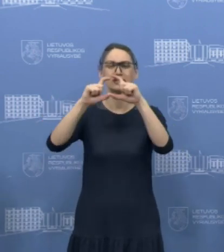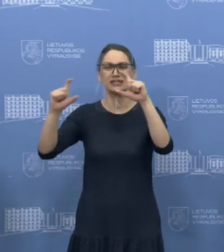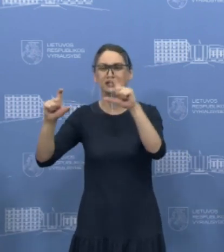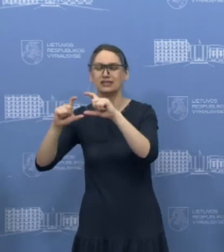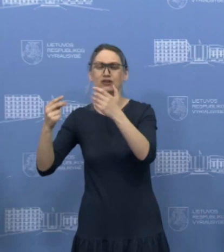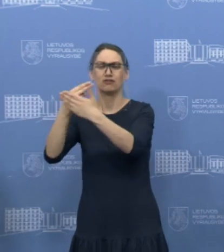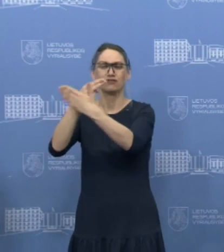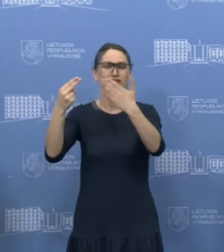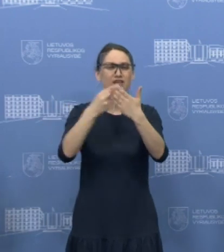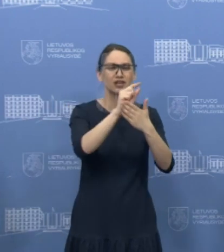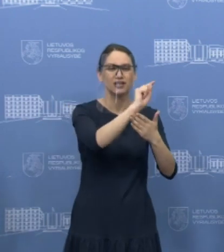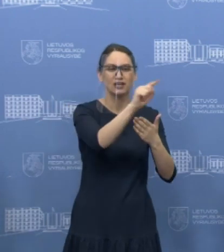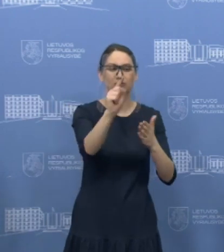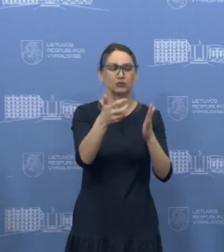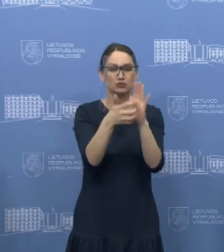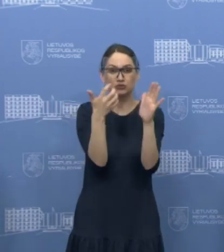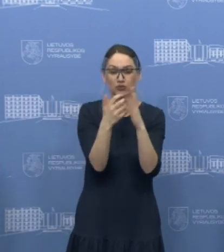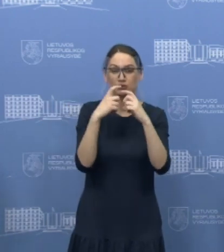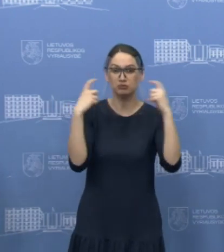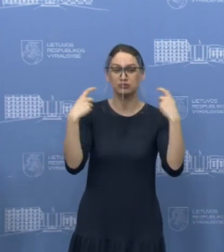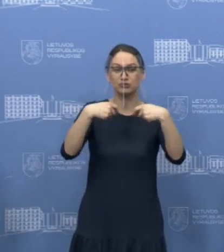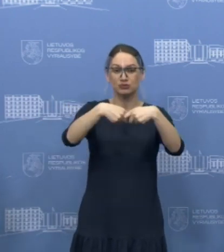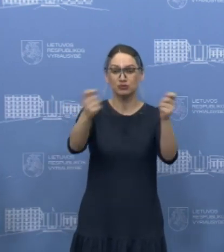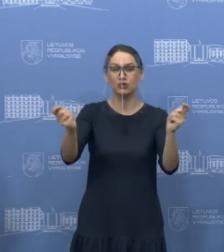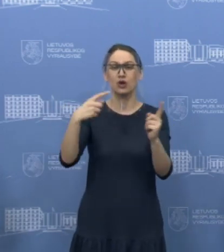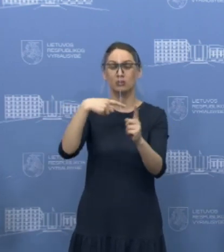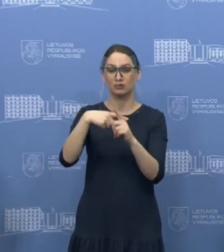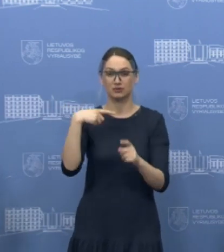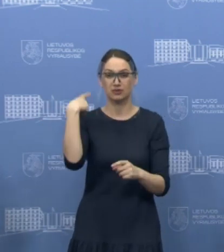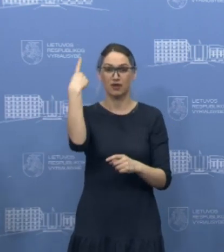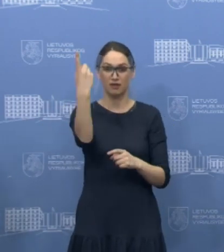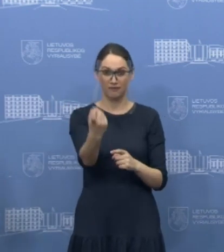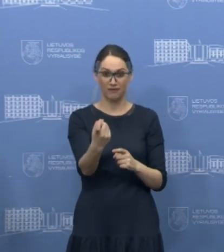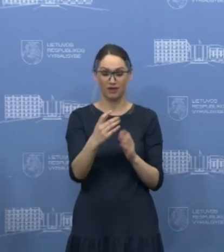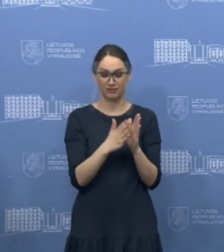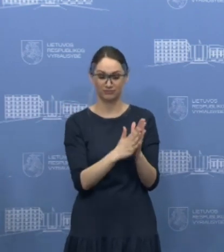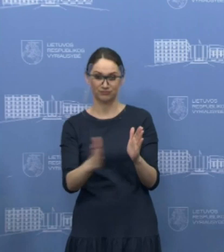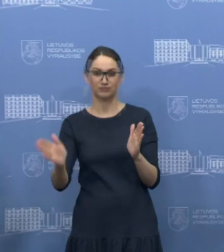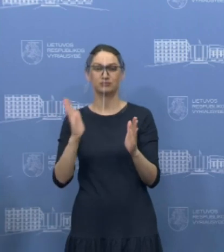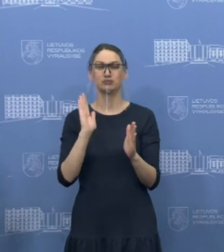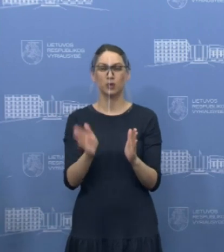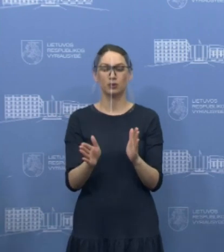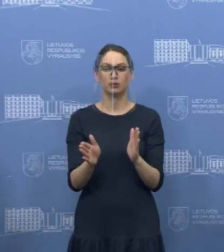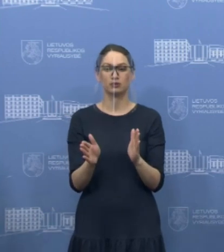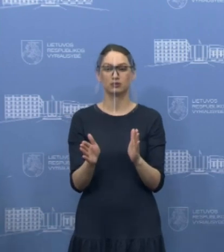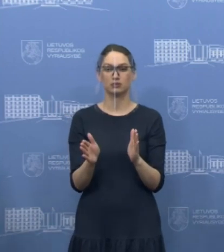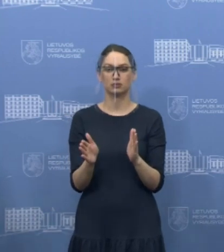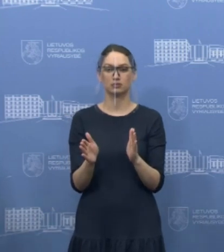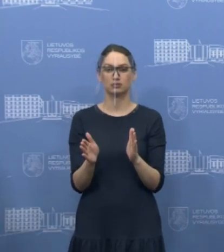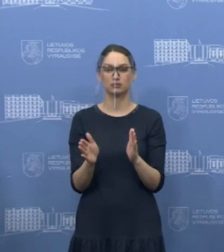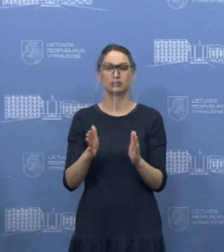įmonėms, kuriuoms šiuo metu jų labai reikia, bet nuo ateinančios savaitės tą planuojame daryti ir